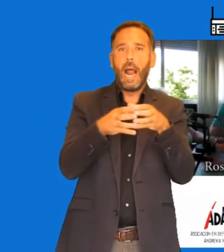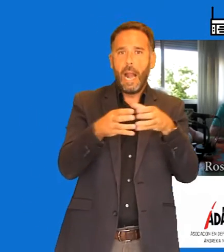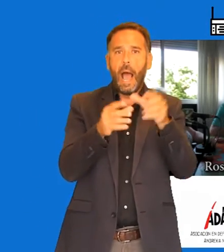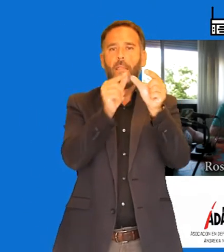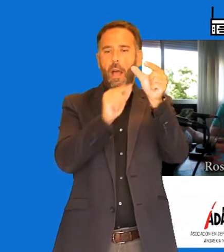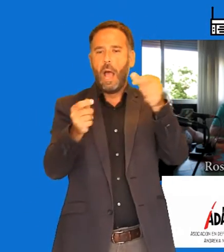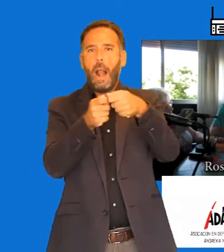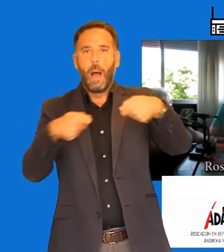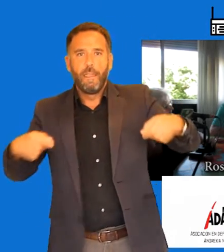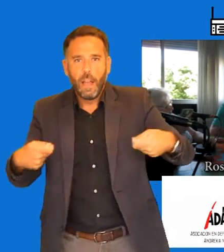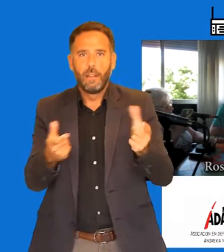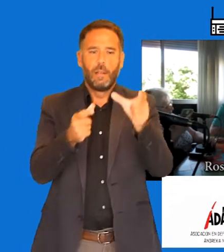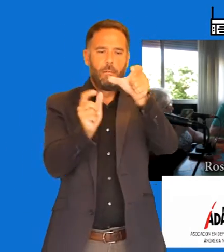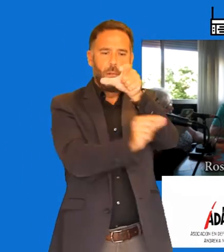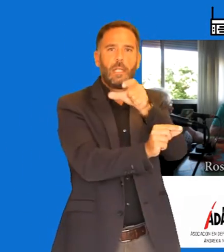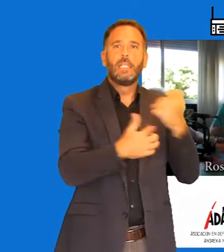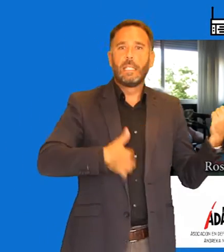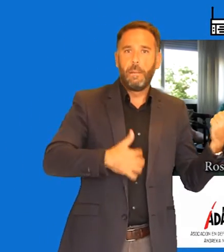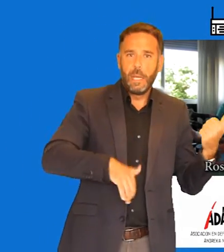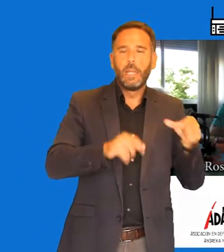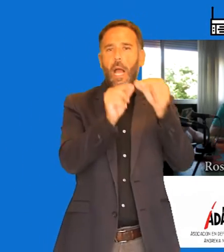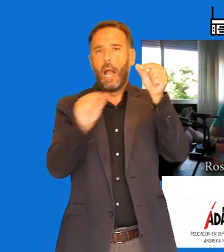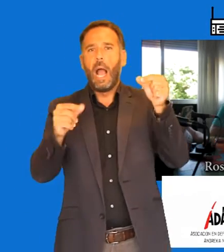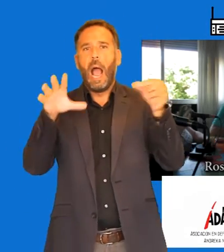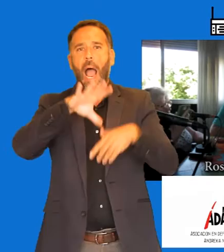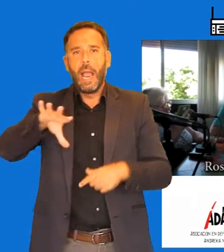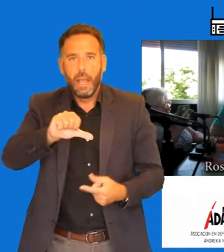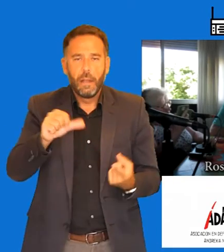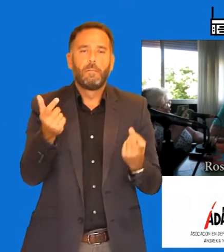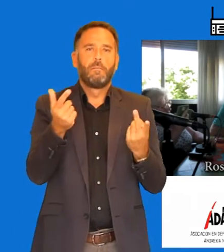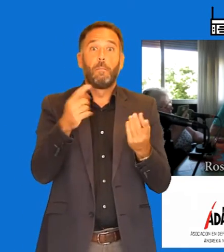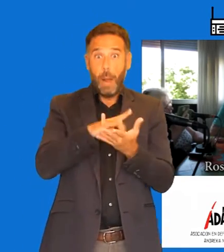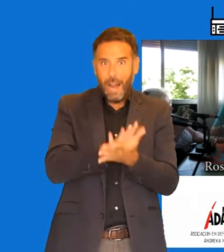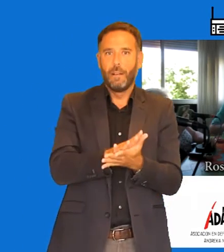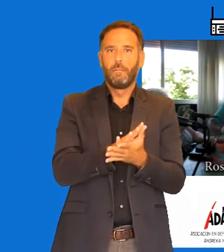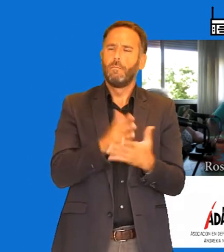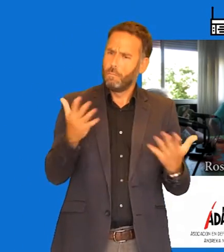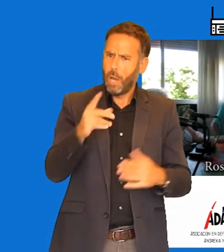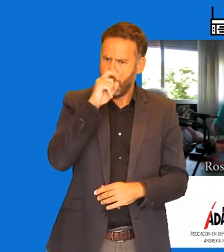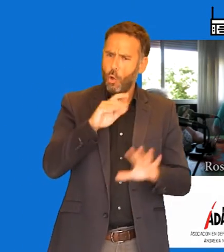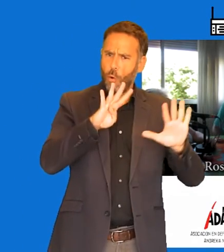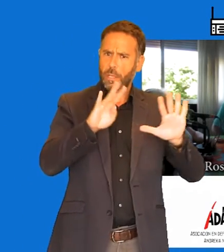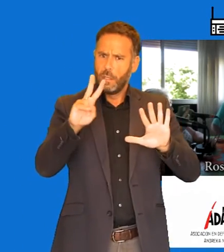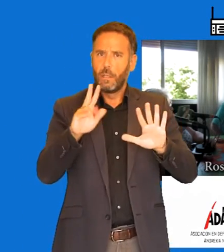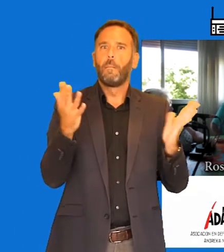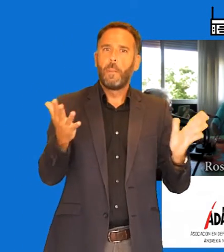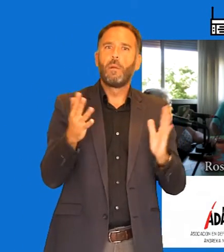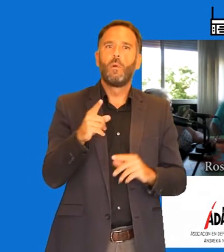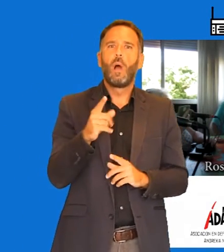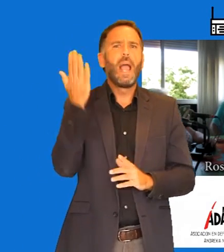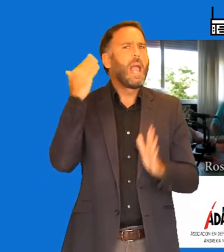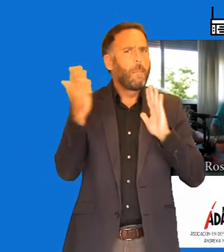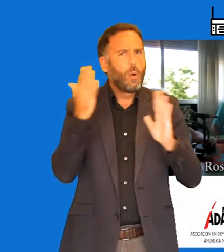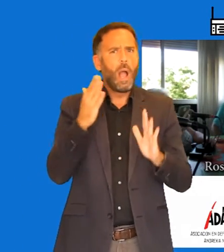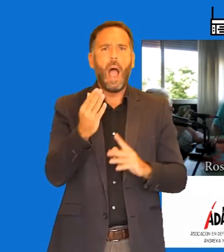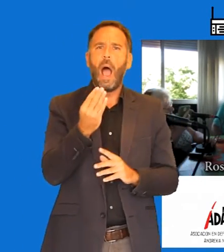Adaner Sevilla, Adaner Jaén. Oye, Nacisi, en el año 97, un año en el que esto de la anorexia y la bulimia en los